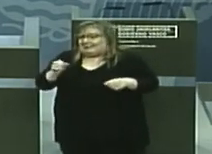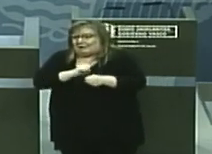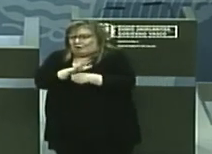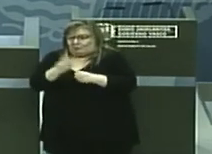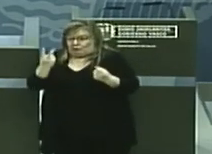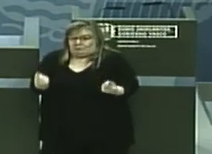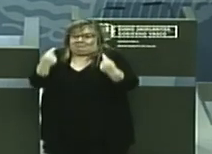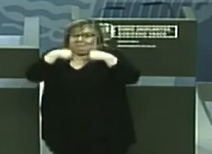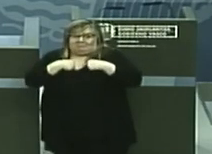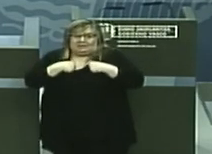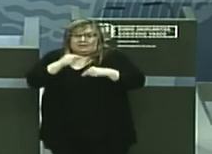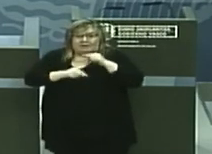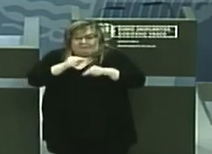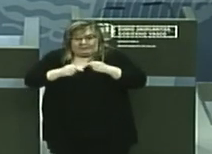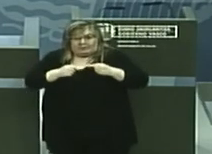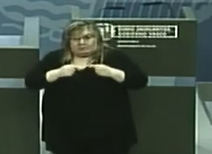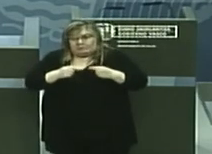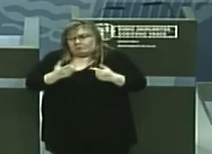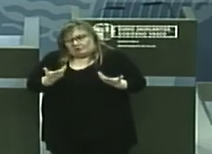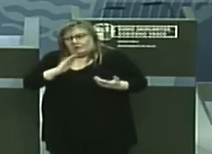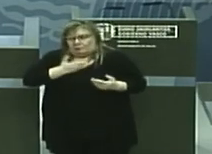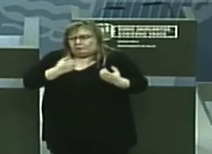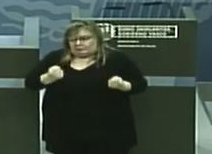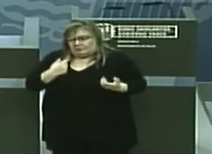virus y por lo tanto es algo que queremos evitar.